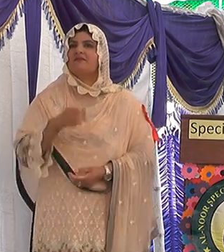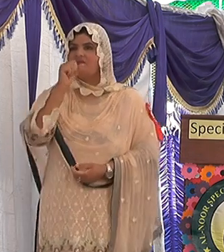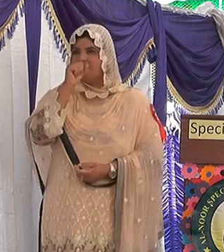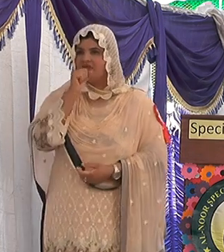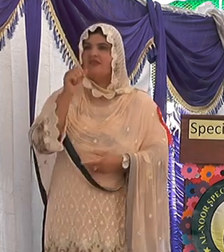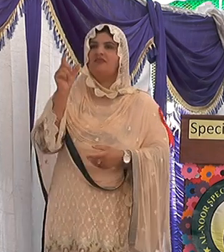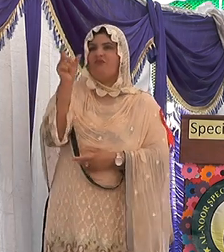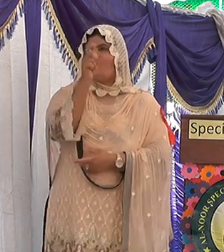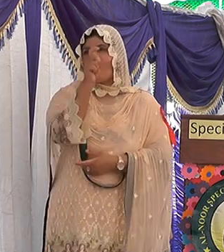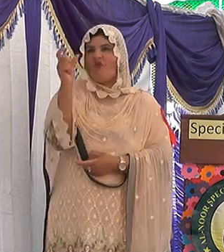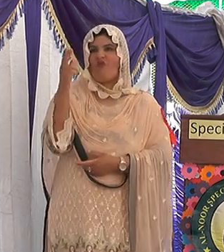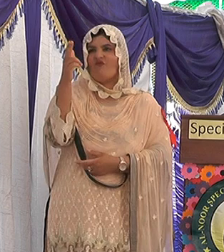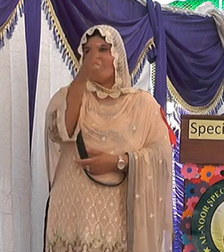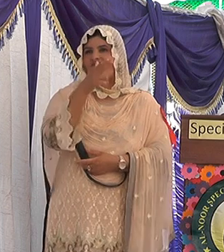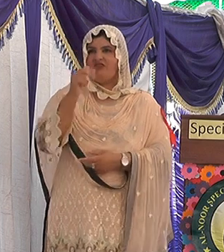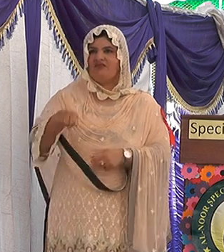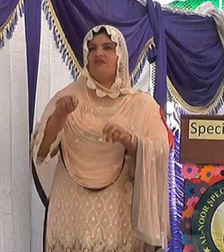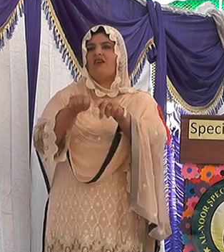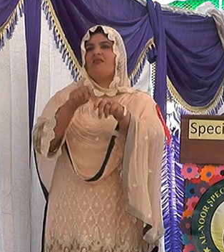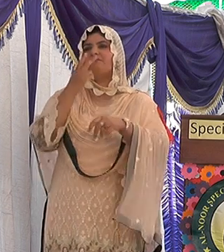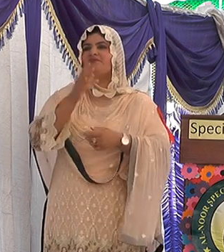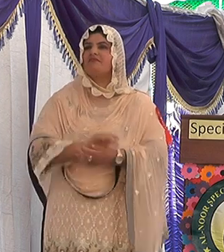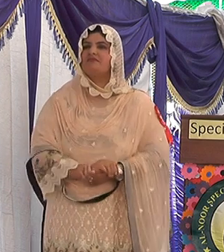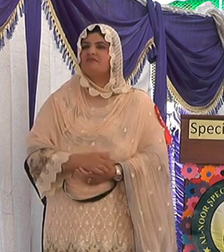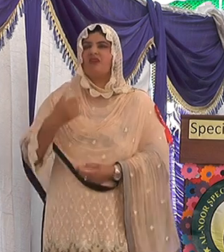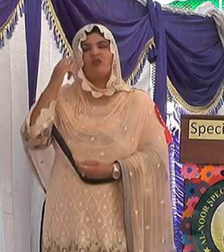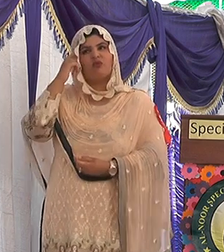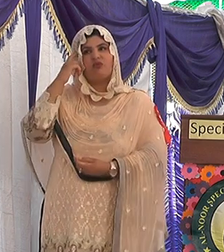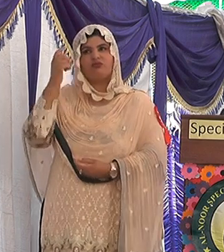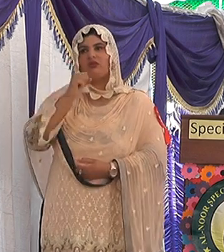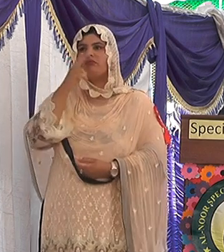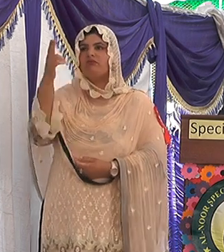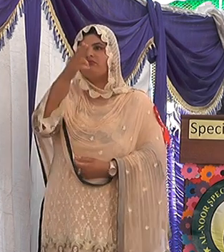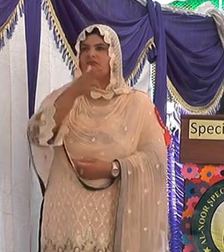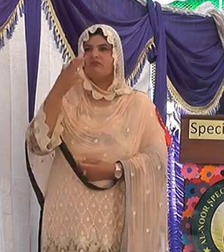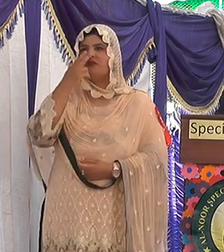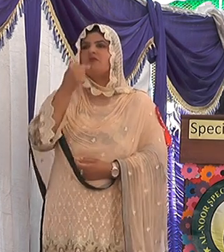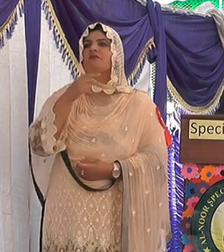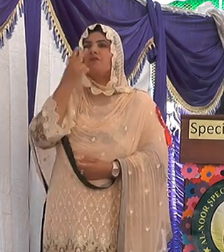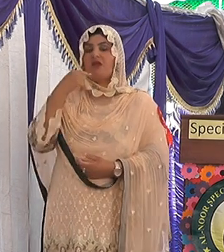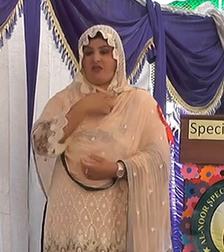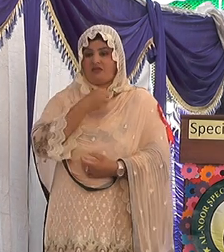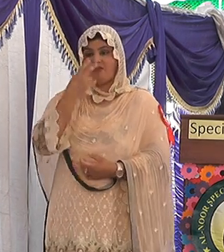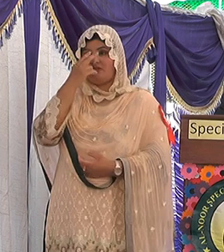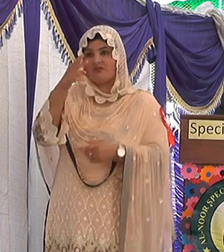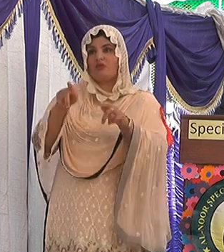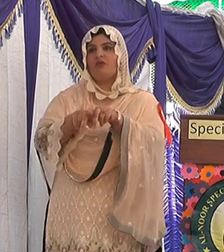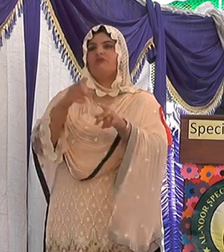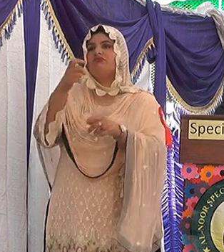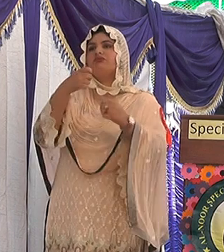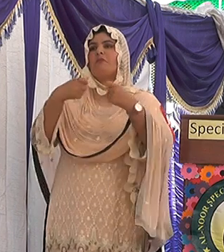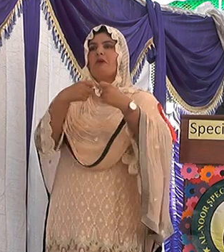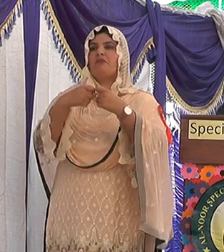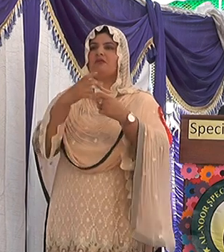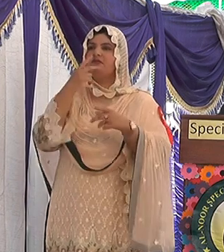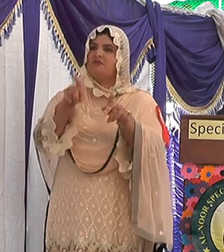اور کیمرہ استعمال ہوتا ہے اسے ہم سیکلاجیکل وارفیر کہتے ہیں یہ طلبوں نظر کی جنگ ہے جس میں موٹیویٹرز